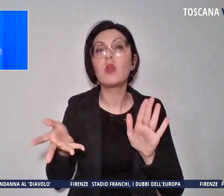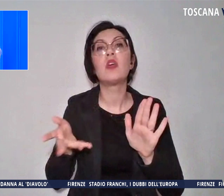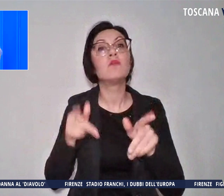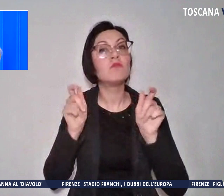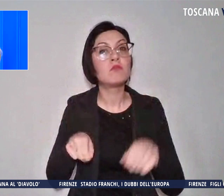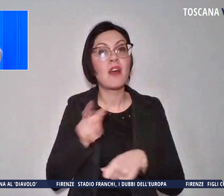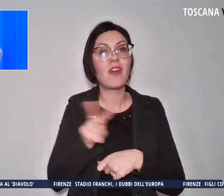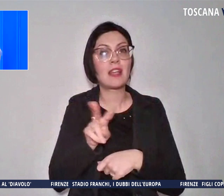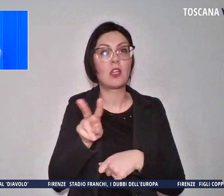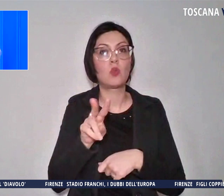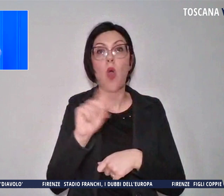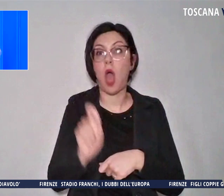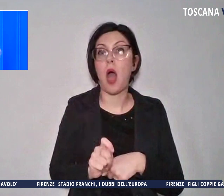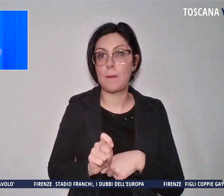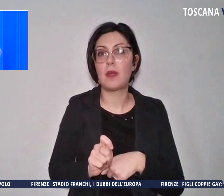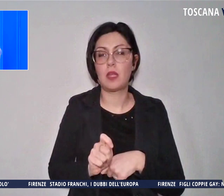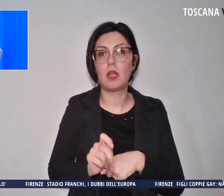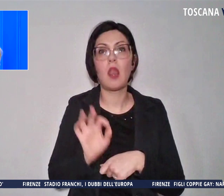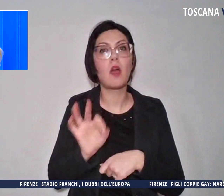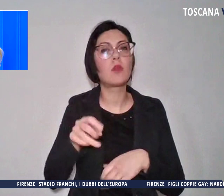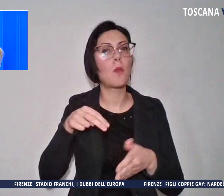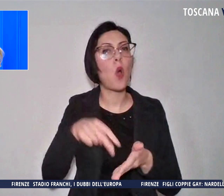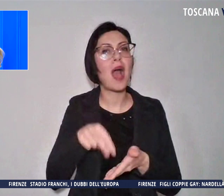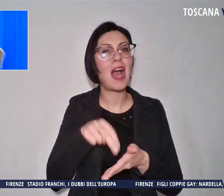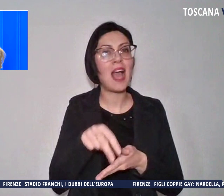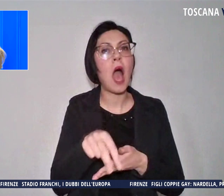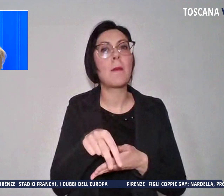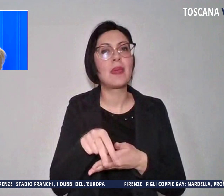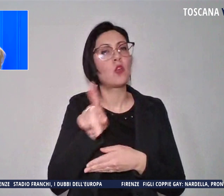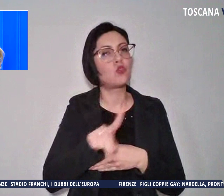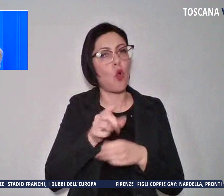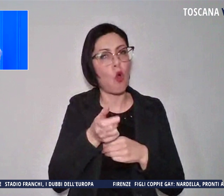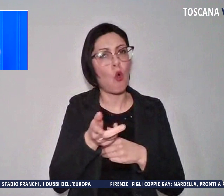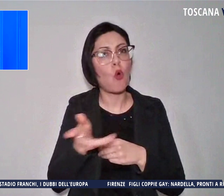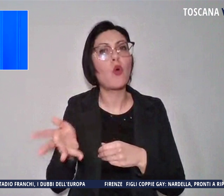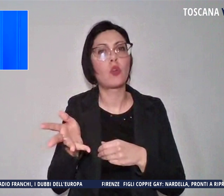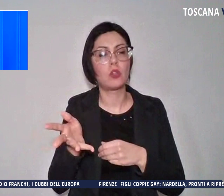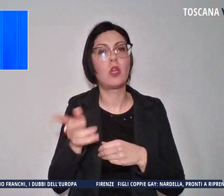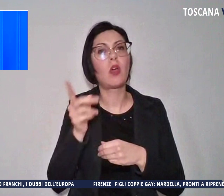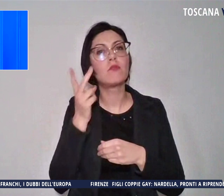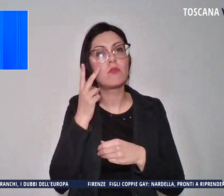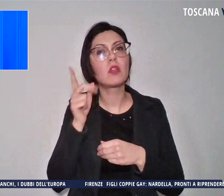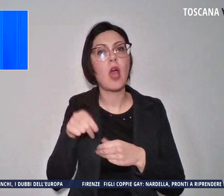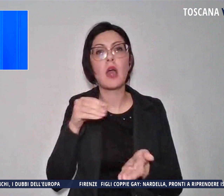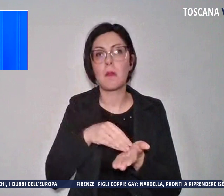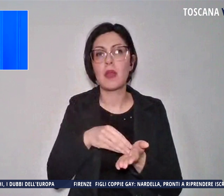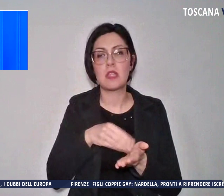aprile con un cammino di più giorni che vedrà la presenza anche di disabili.